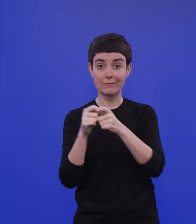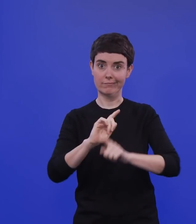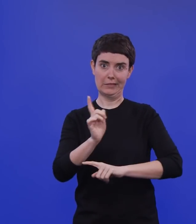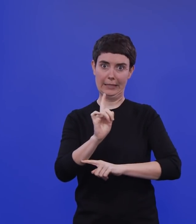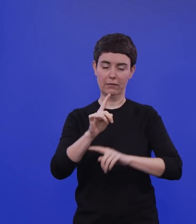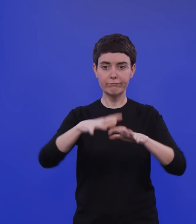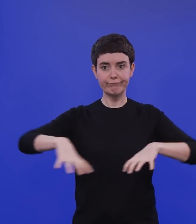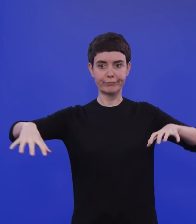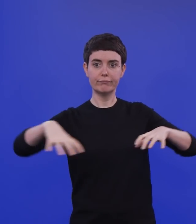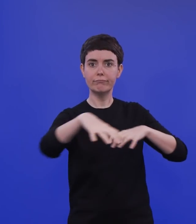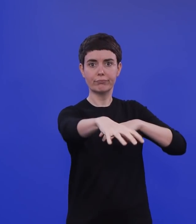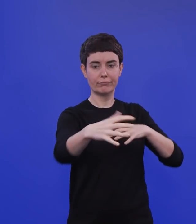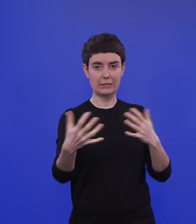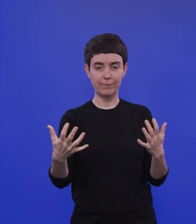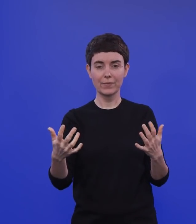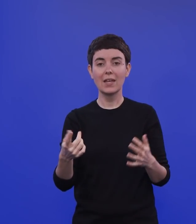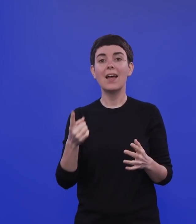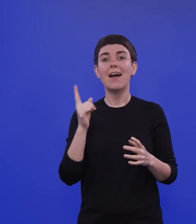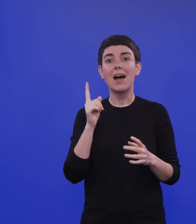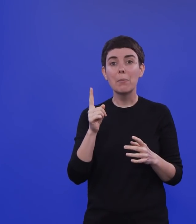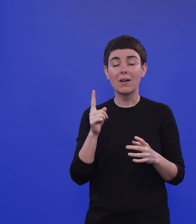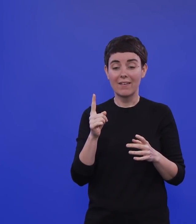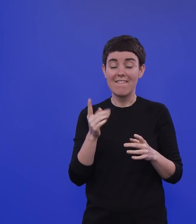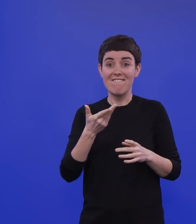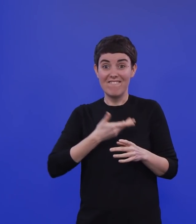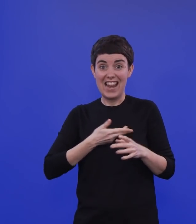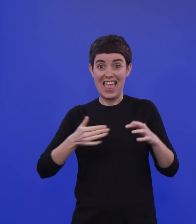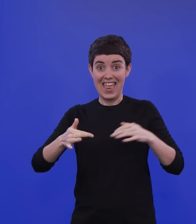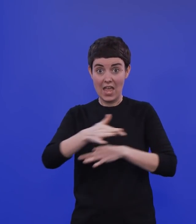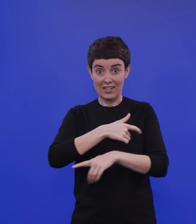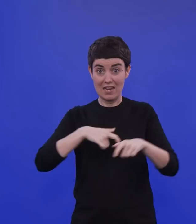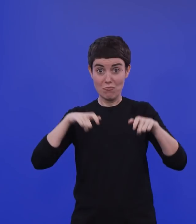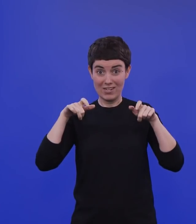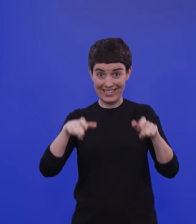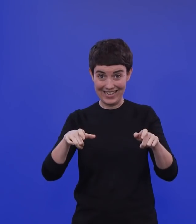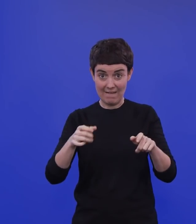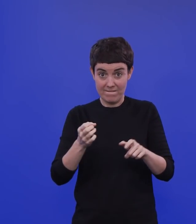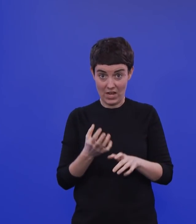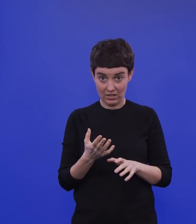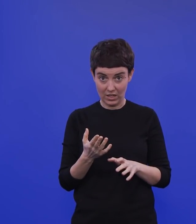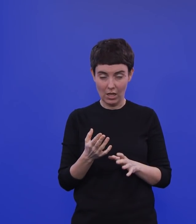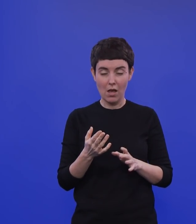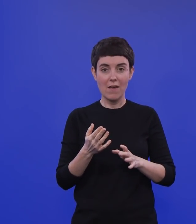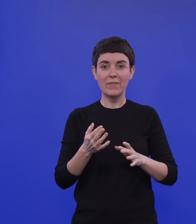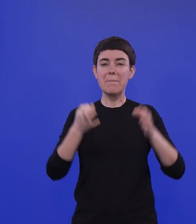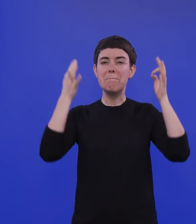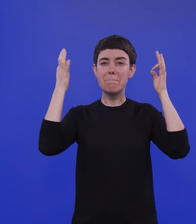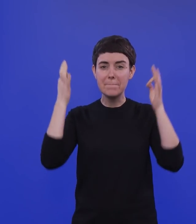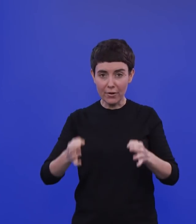Effekt der Herdenimmunität, der ist nicht schlagartig da. Das ist auch wieder kein Schwarz-Weiß-Effekt.